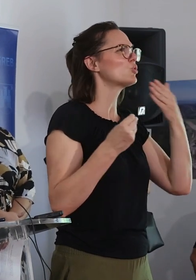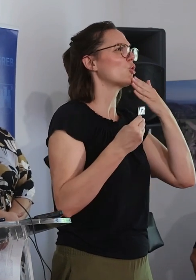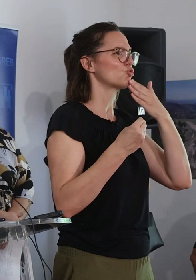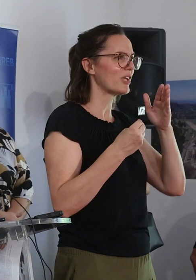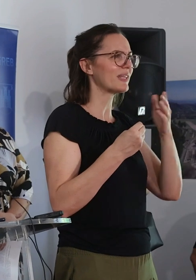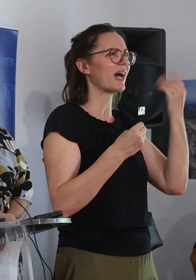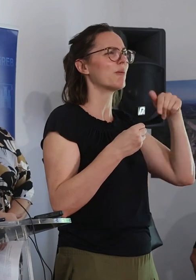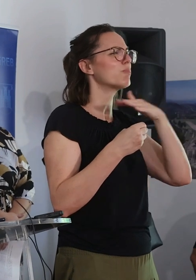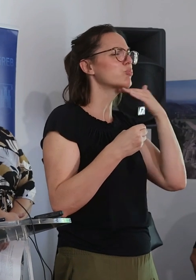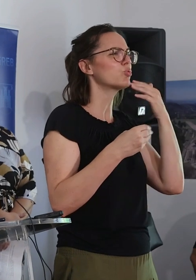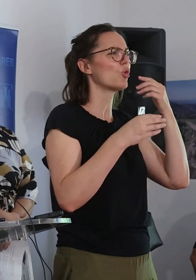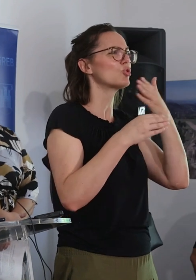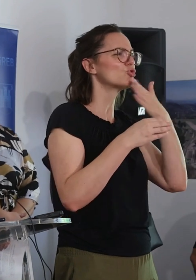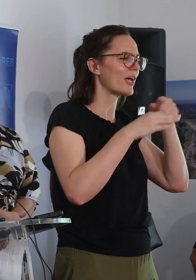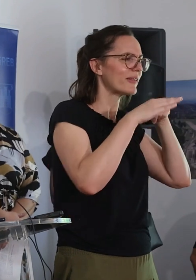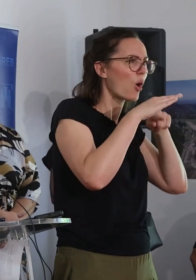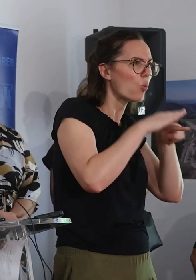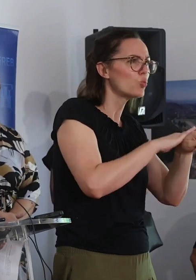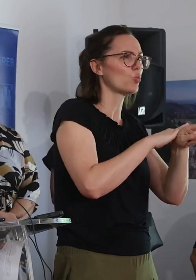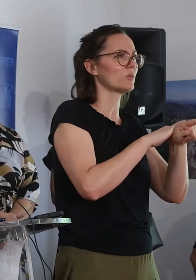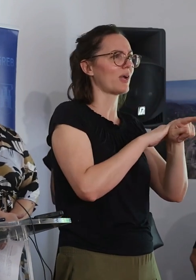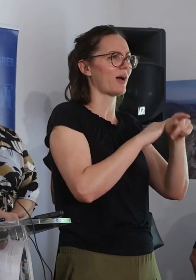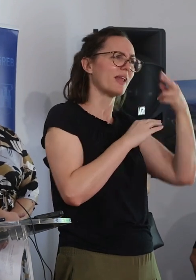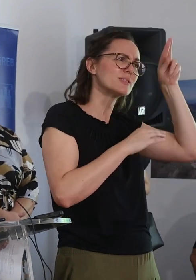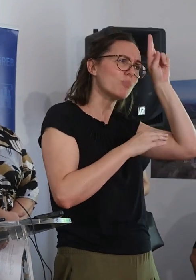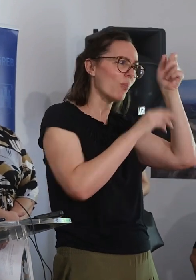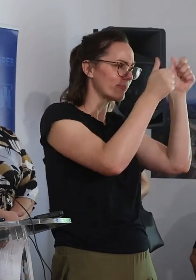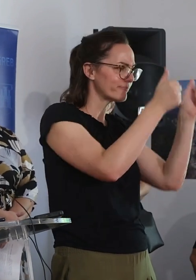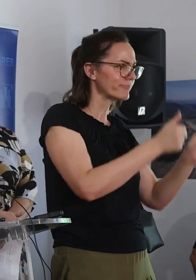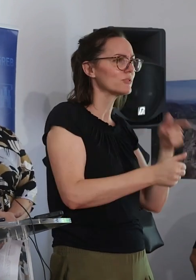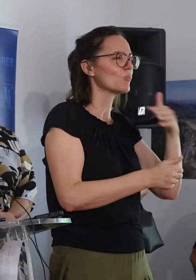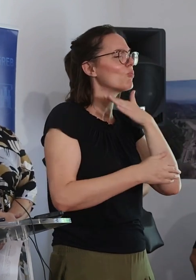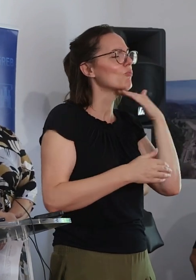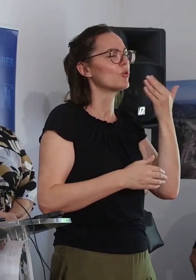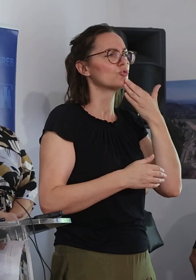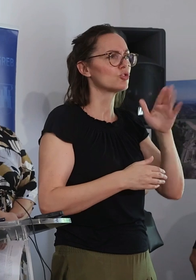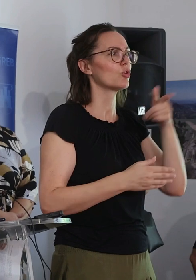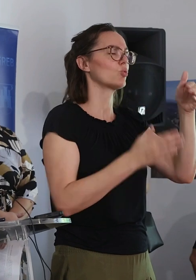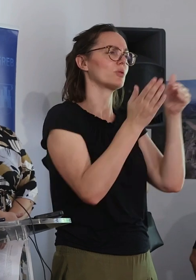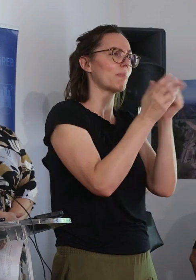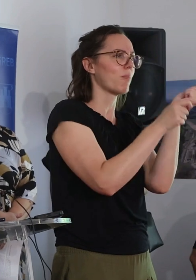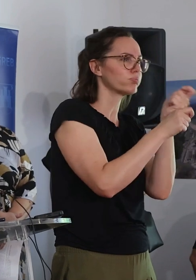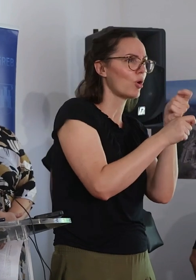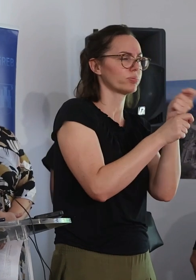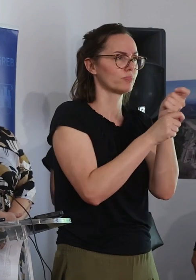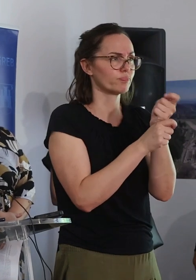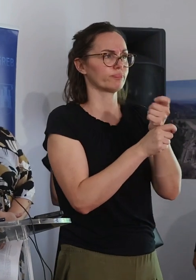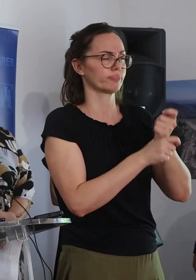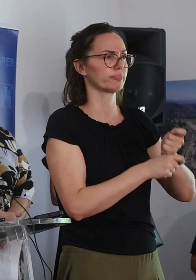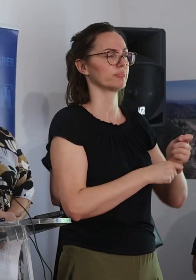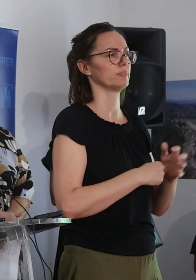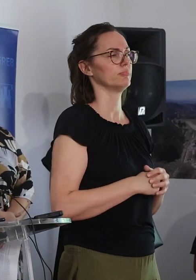zgradi koliko je bila šteta na žalost na samom fundusu. Tako da je tu trebalo reparirati isto tako i